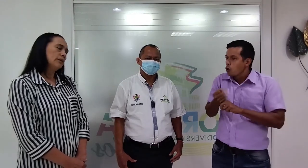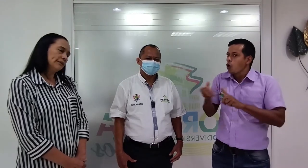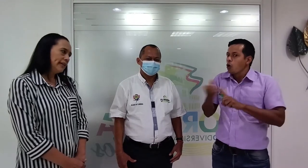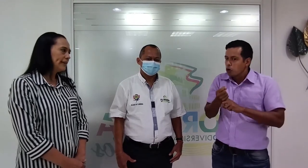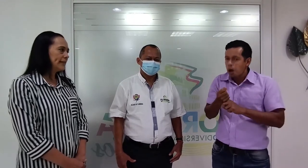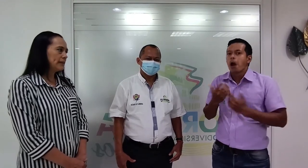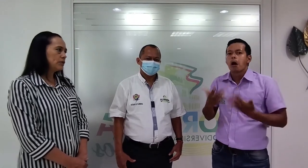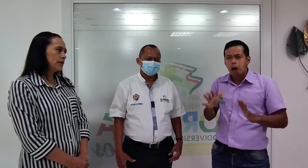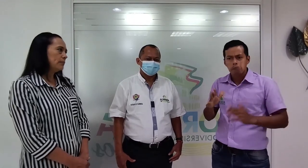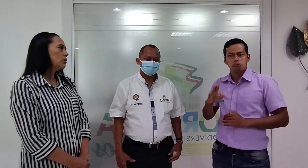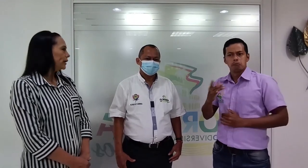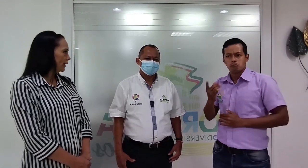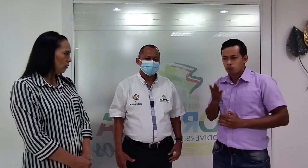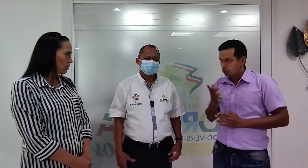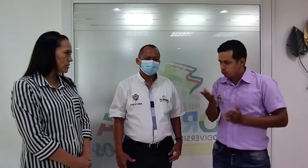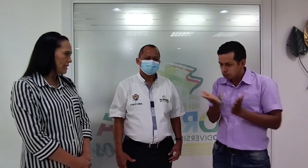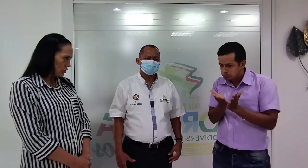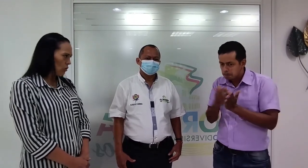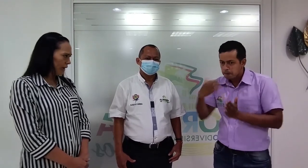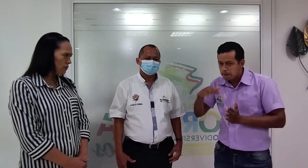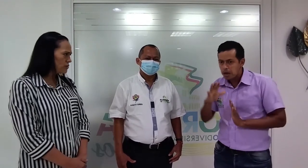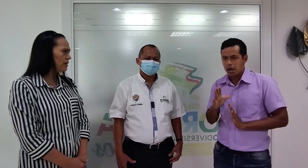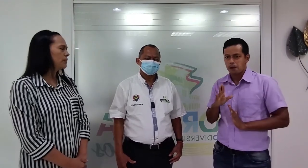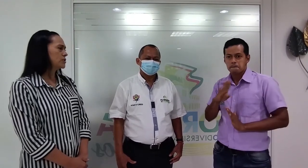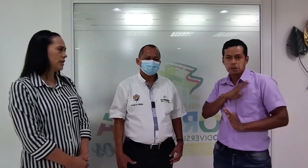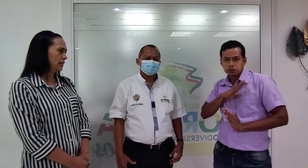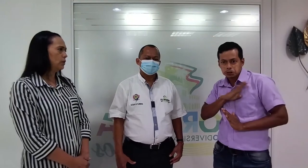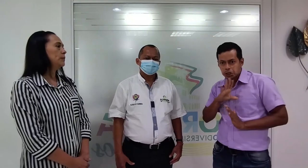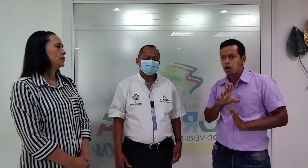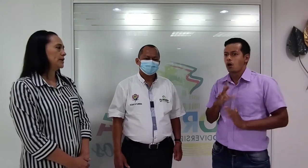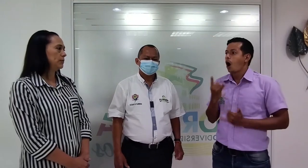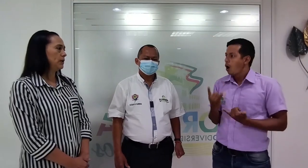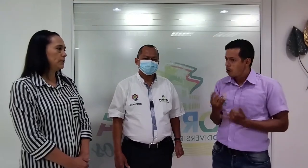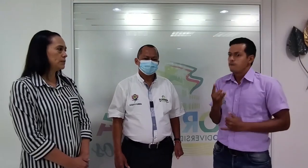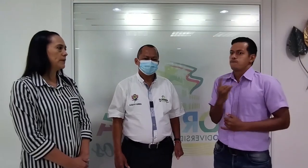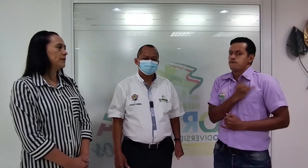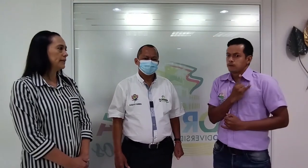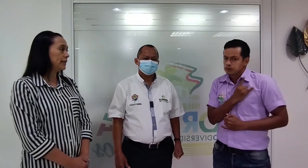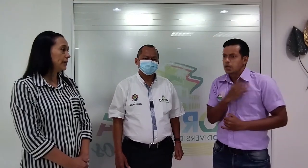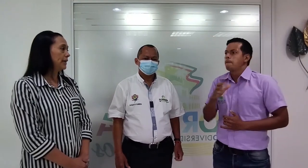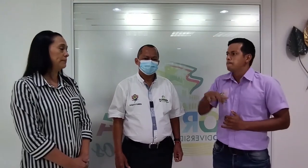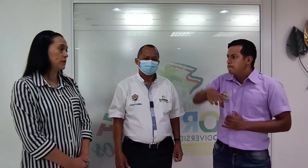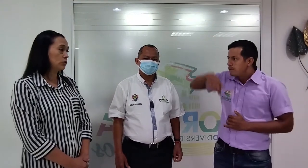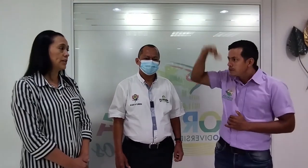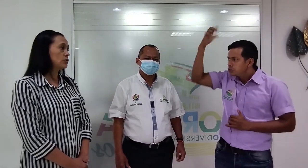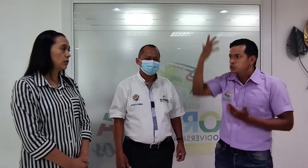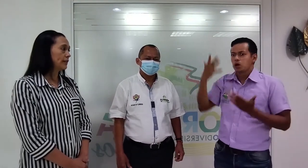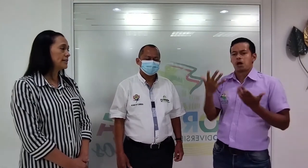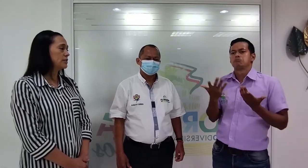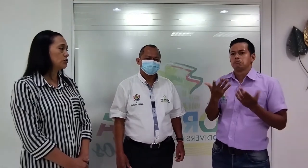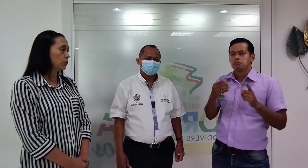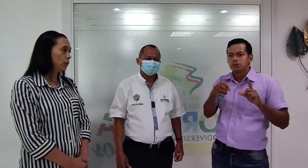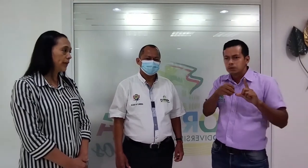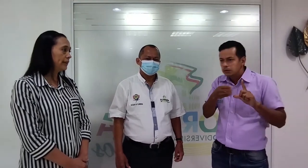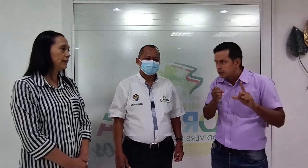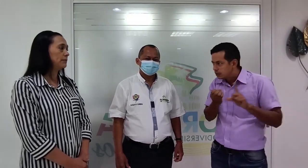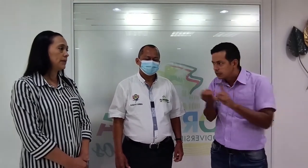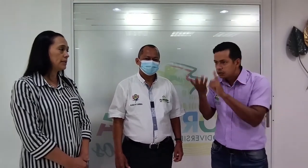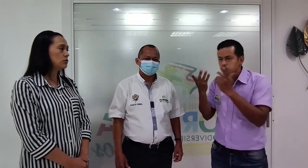Si entendemos que hemos logrado cosas, no en un 100%, pero ya podemos permitir que personas sordas estudien, terminen su